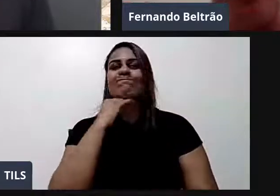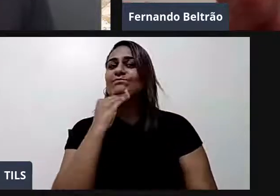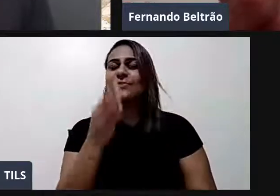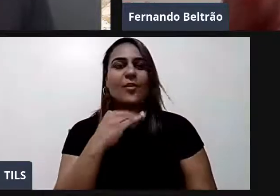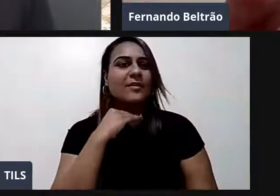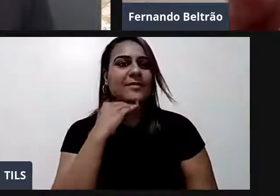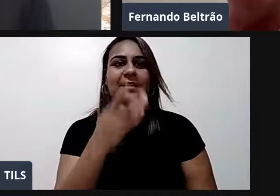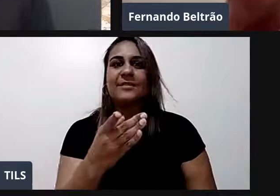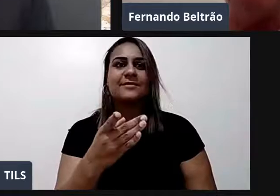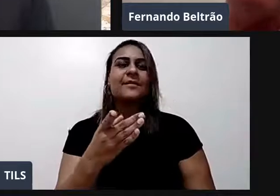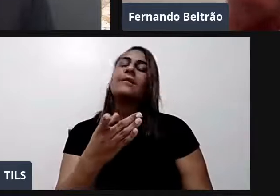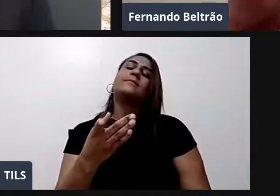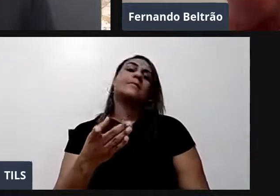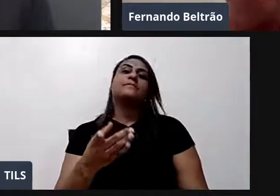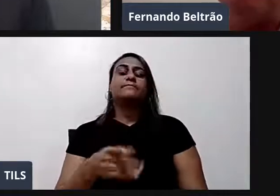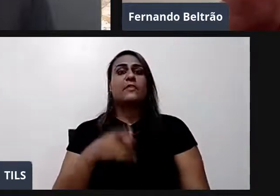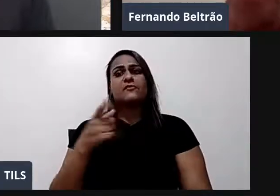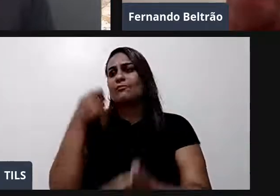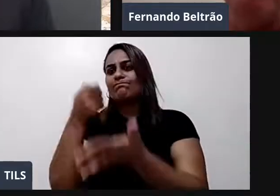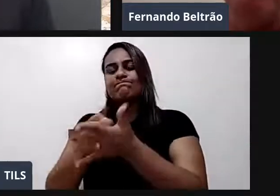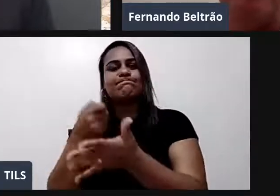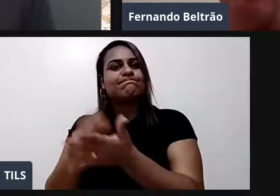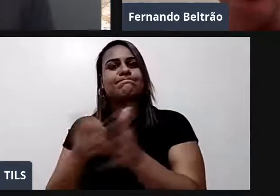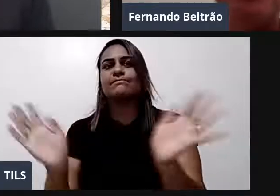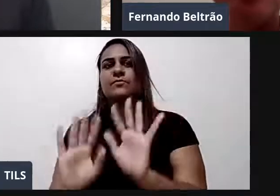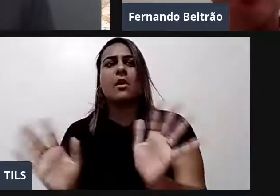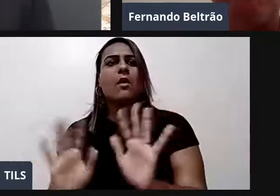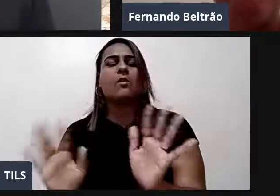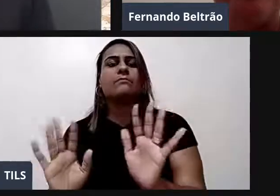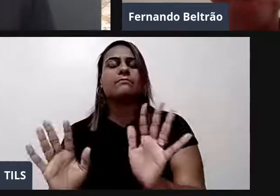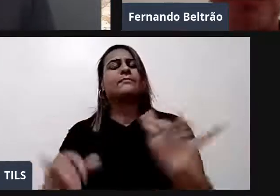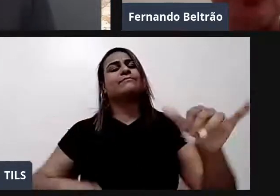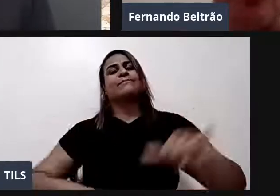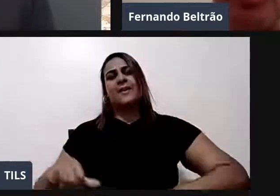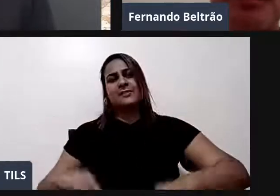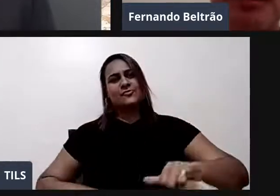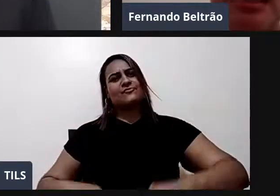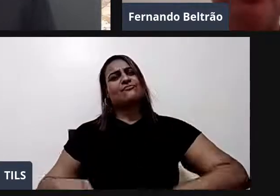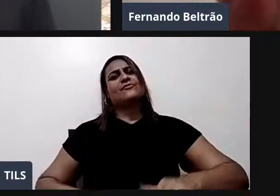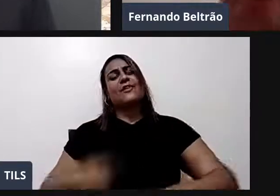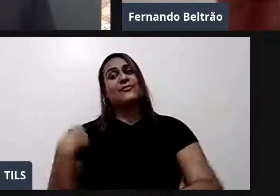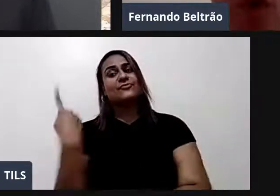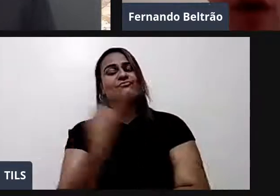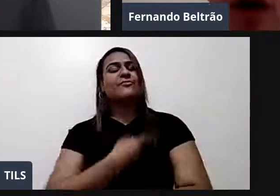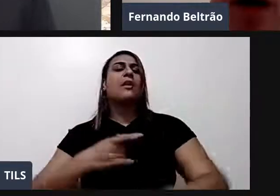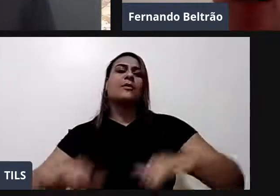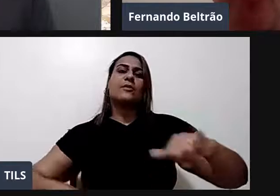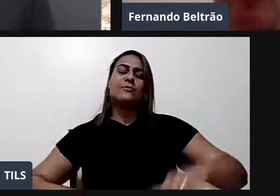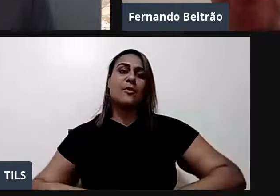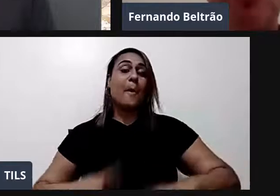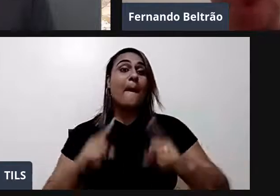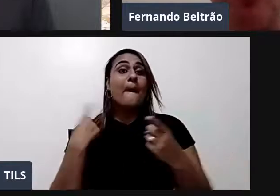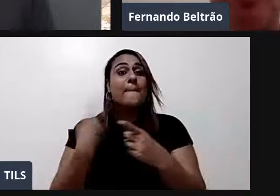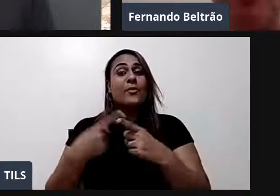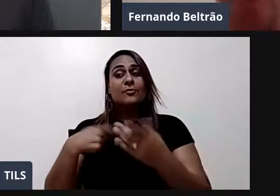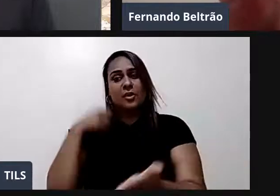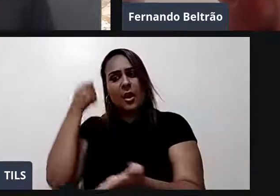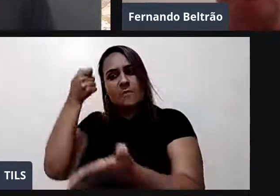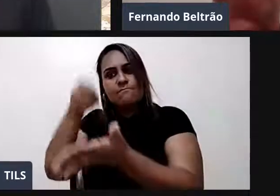que vai ficar exasperado. Vai sofrer. A gente sofre demais quando a gente quer impor a qualquer pessoa o modo